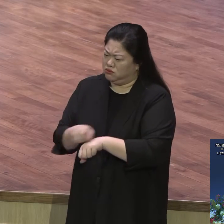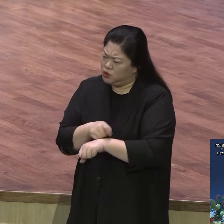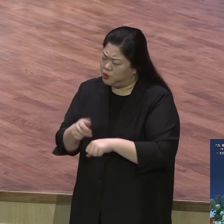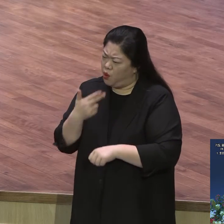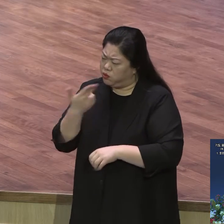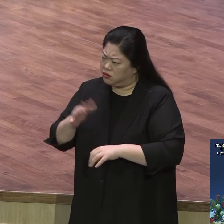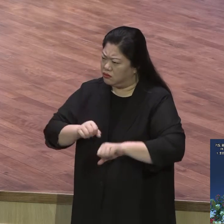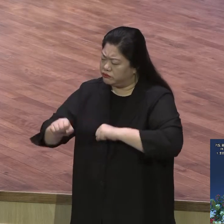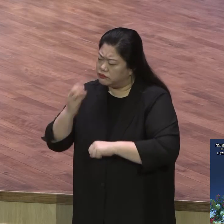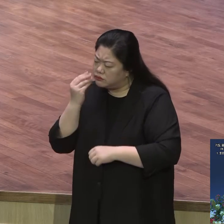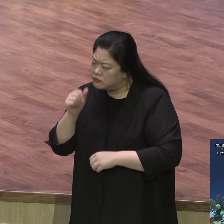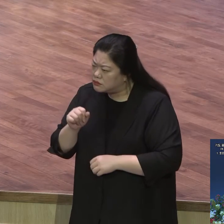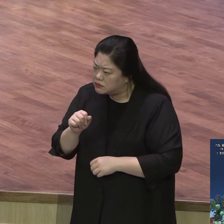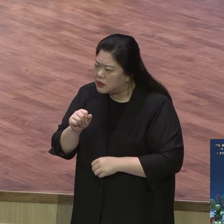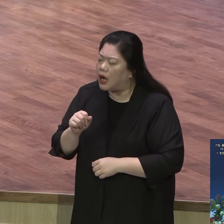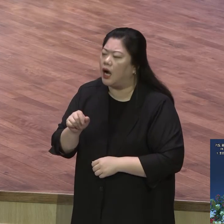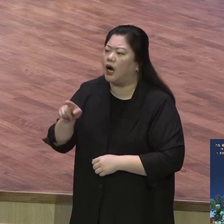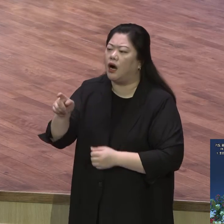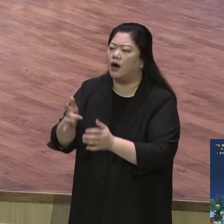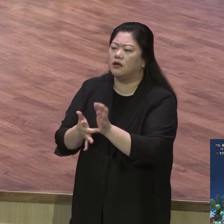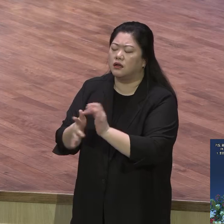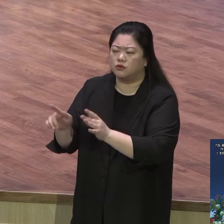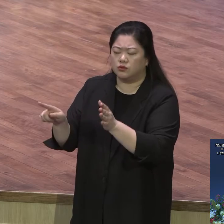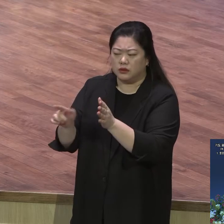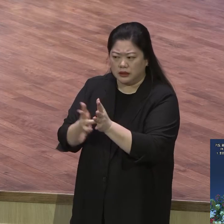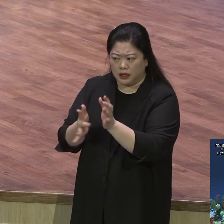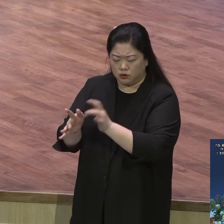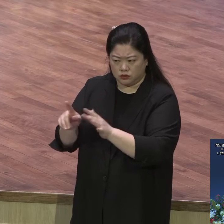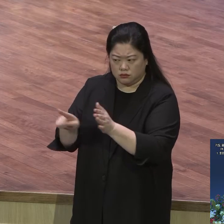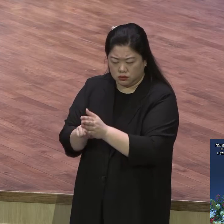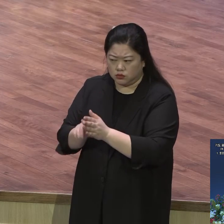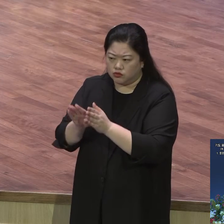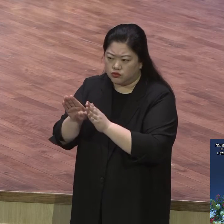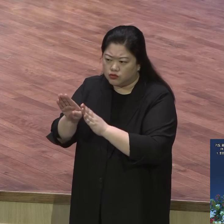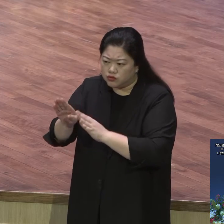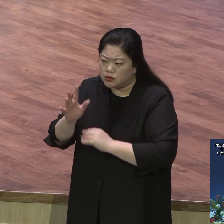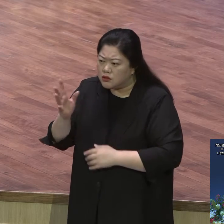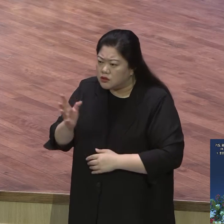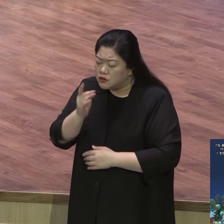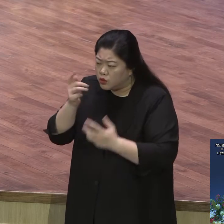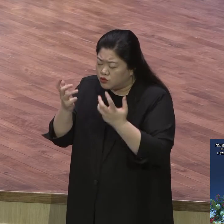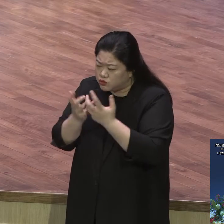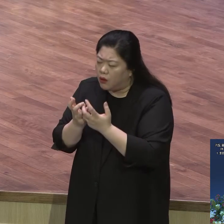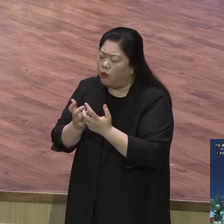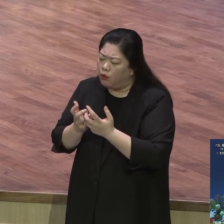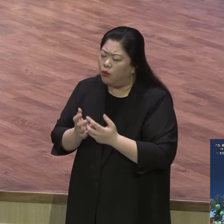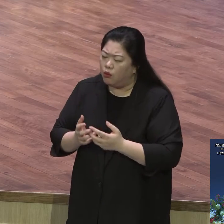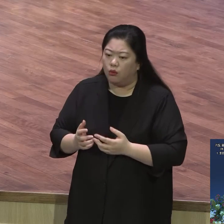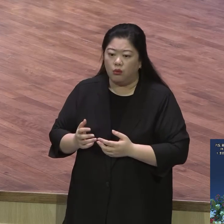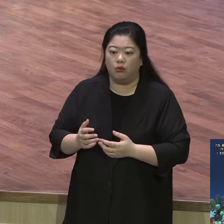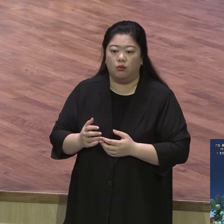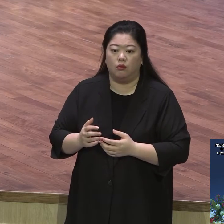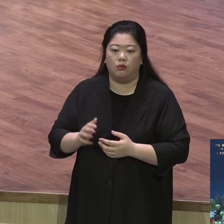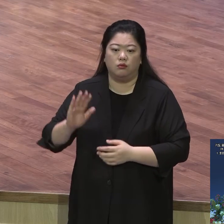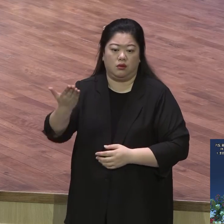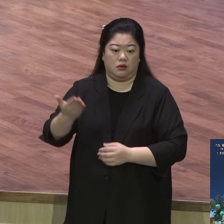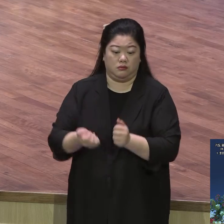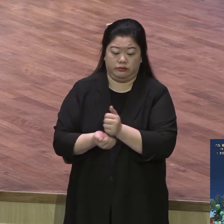하나님이 서시는 것을 볼 수 있어요 그래서 나를 넘어서기 위해서 기도해야 돼요 내 한계를 넘어서기 머리가